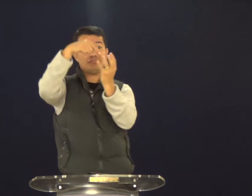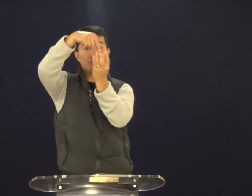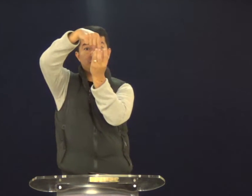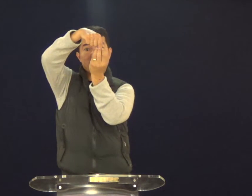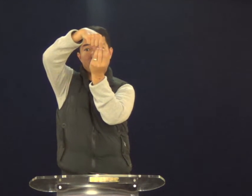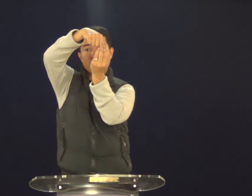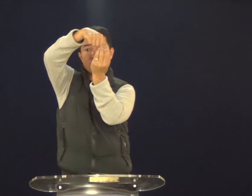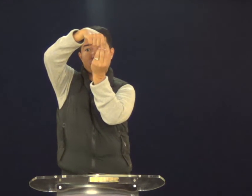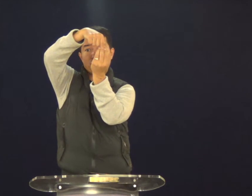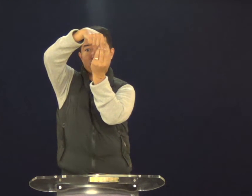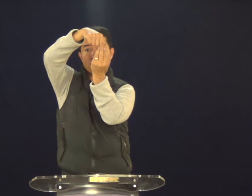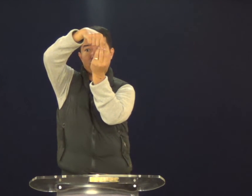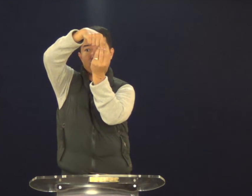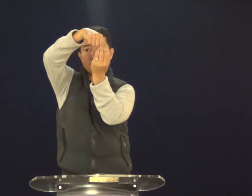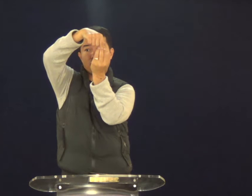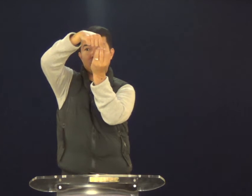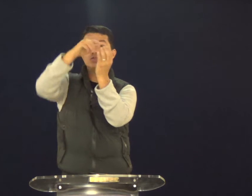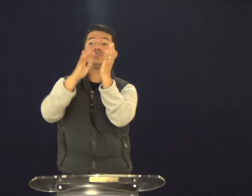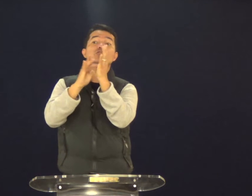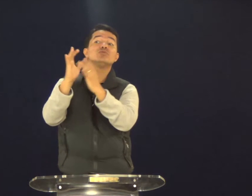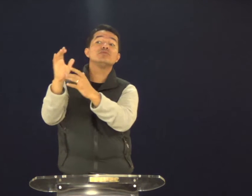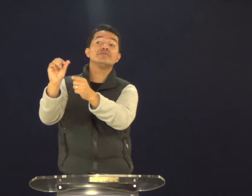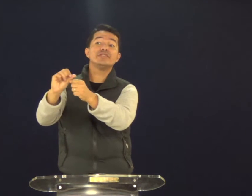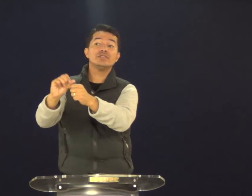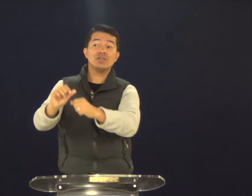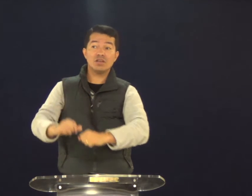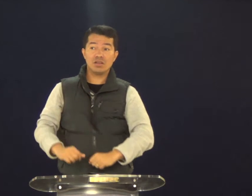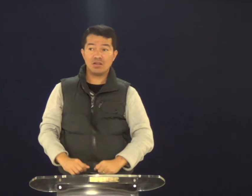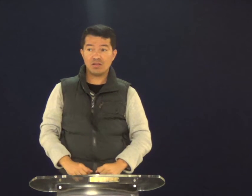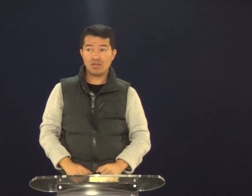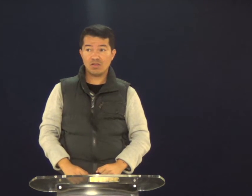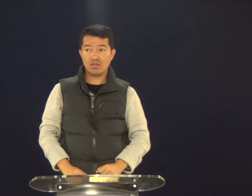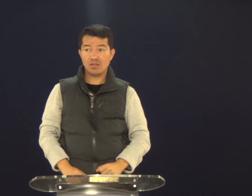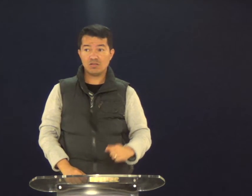Mas não havia fruto. O que Jesus fez?